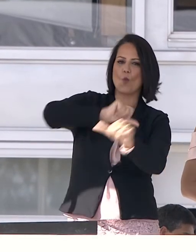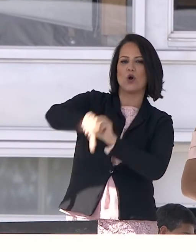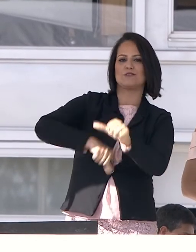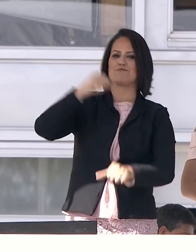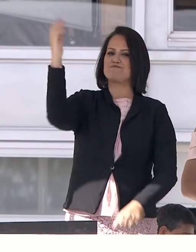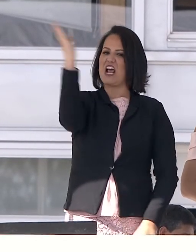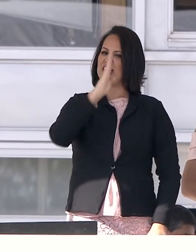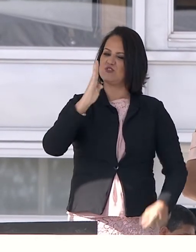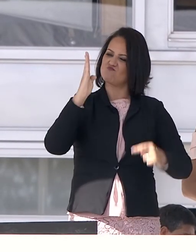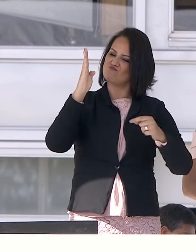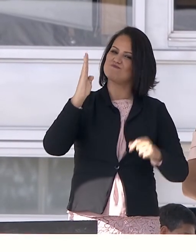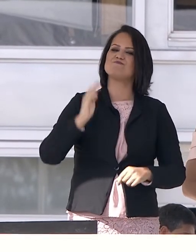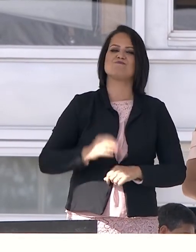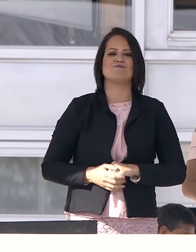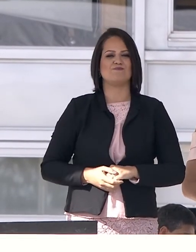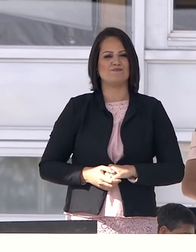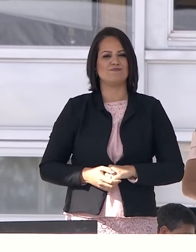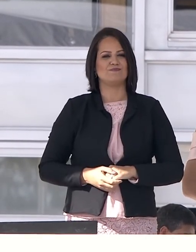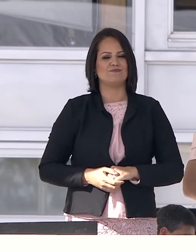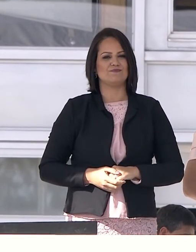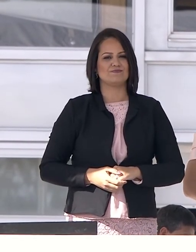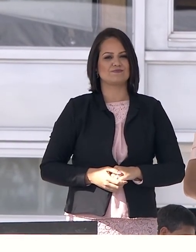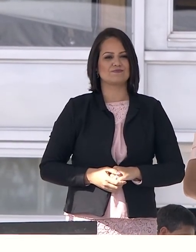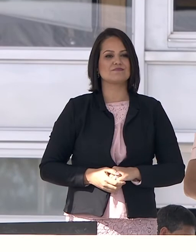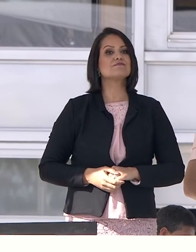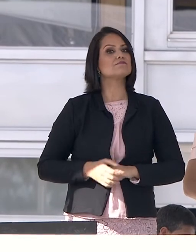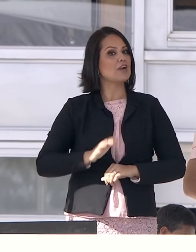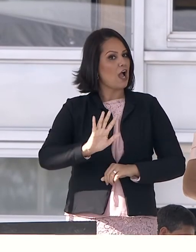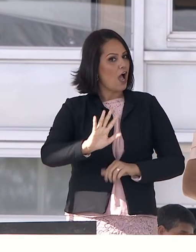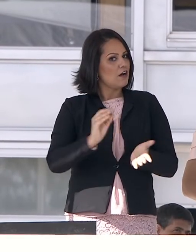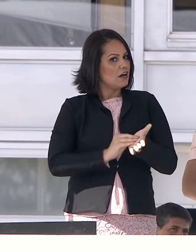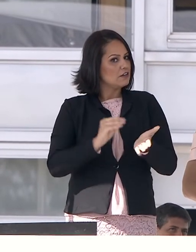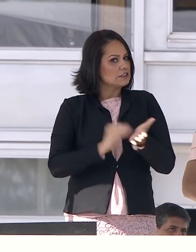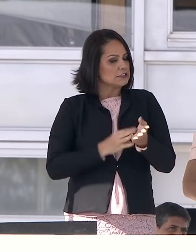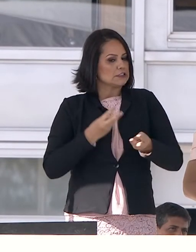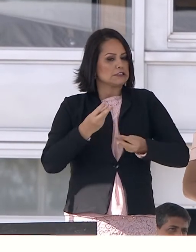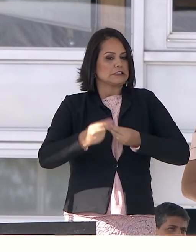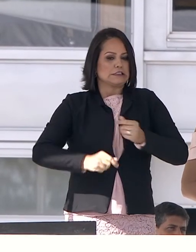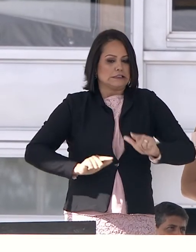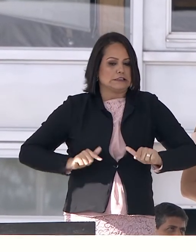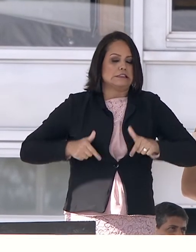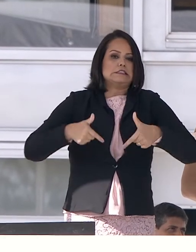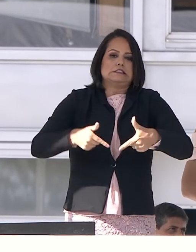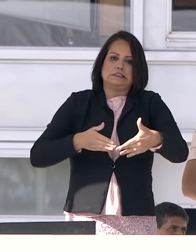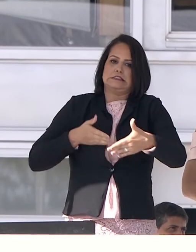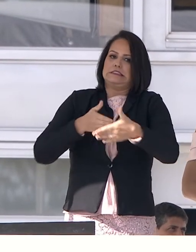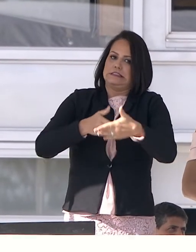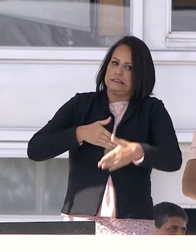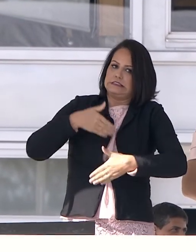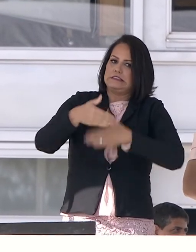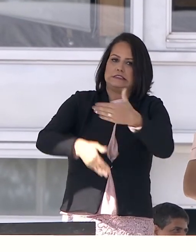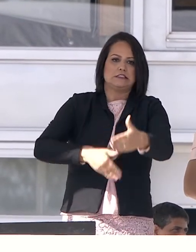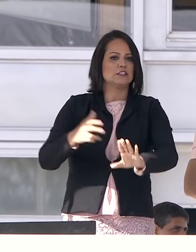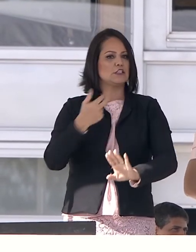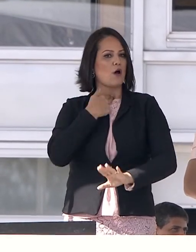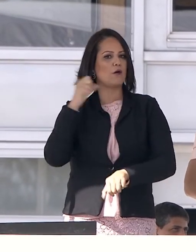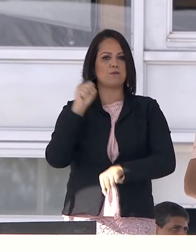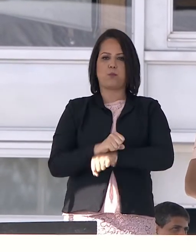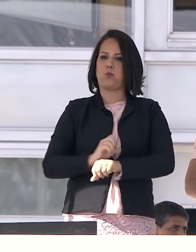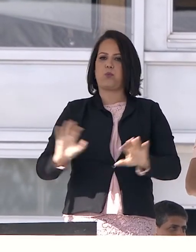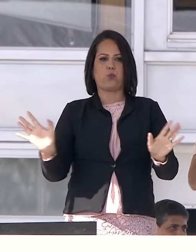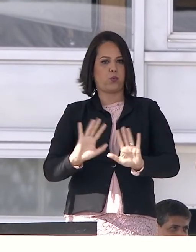Brasil. Mas ainda há muitos desafios pela frente. Não podemos deixar